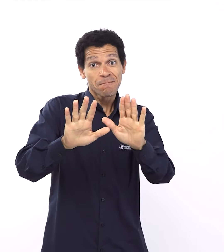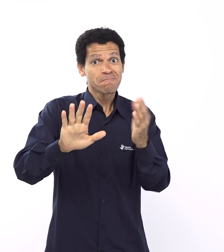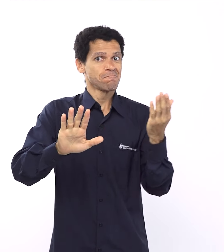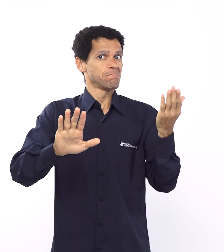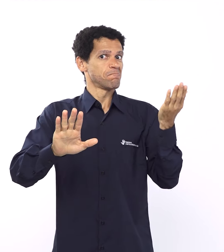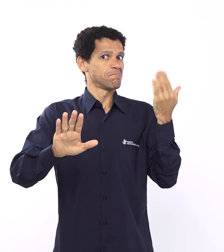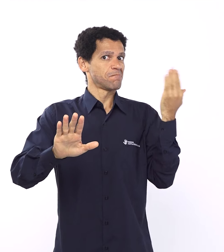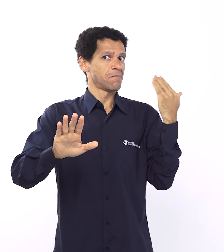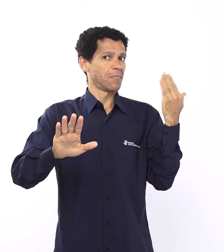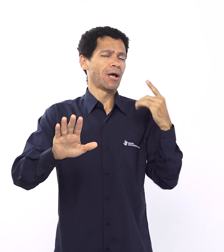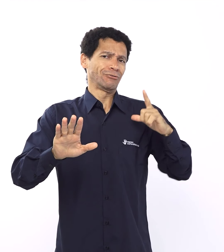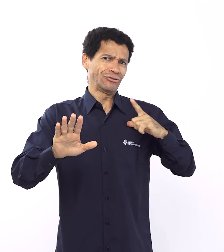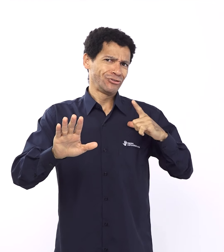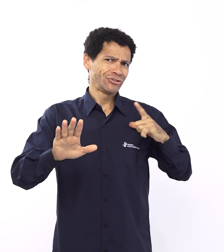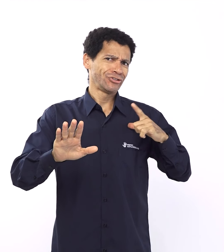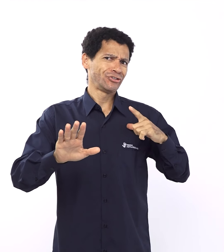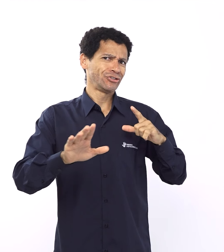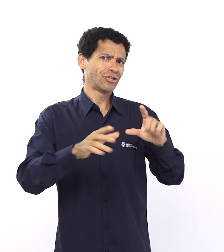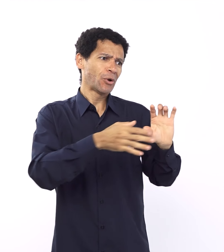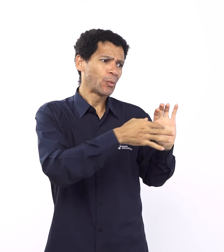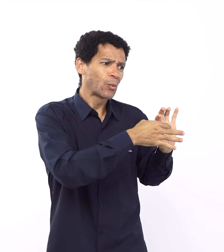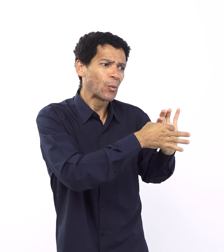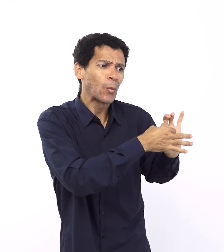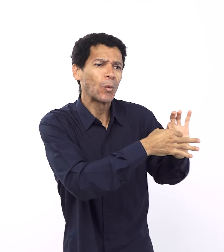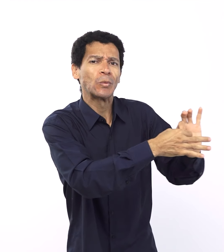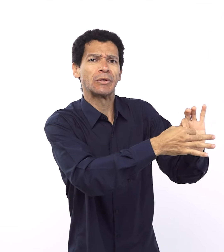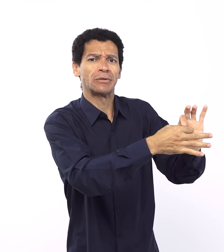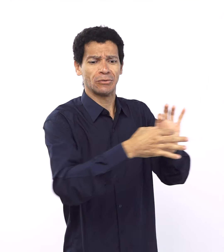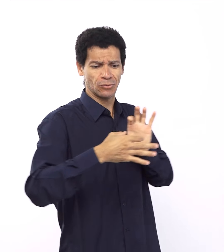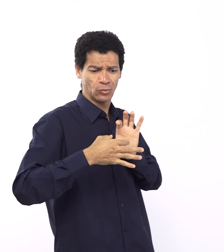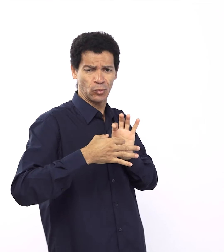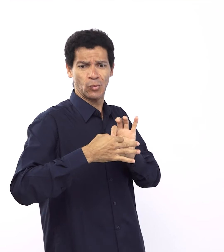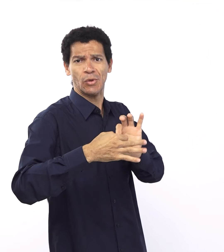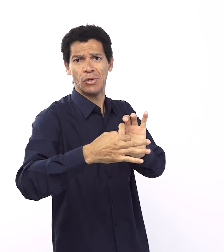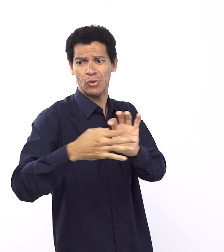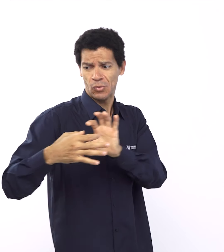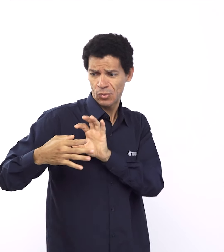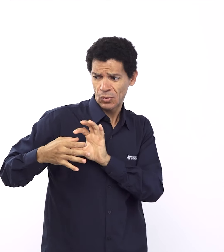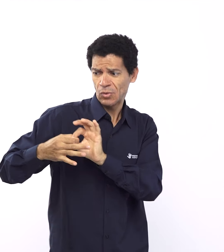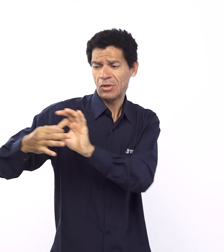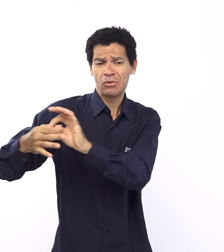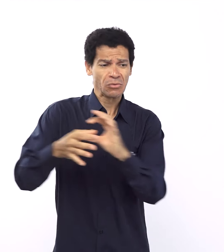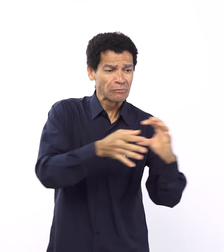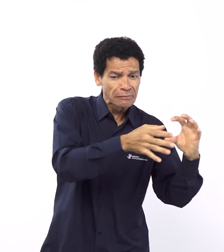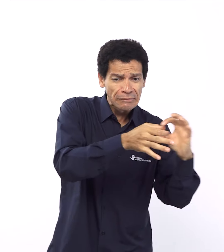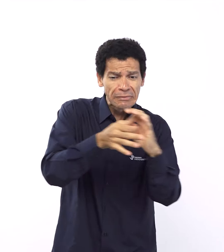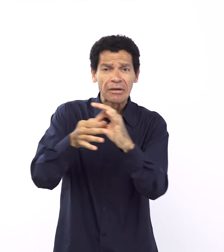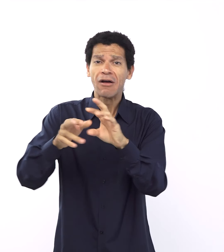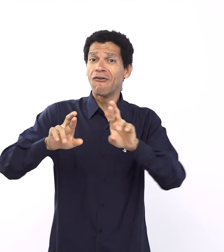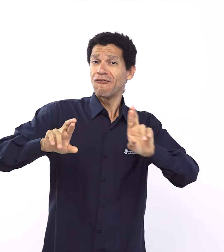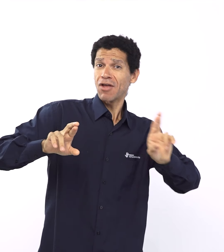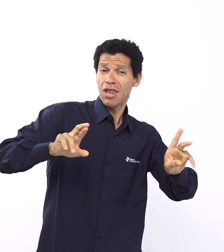estrutura, muitas vezes. A expressão berit, né? Ou caráter berit, que era cortar a aliança,